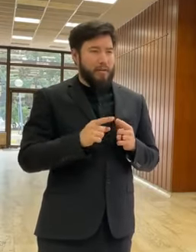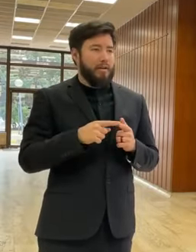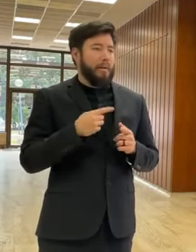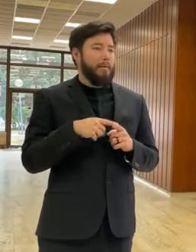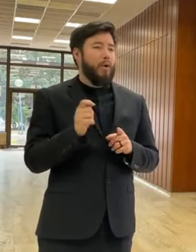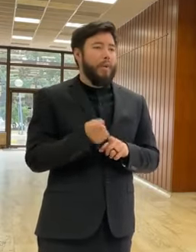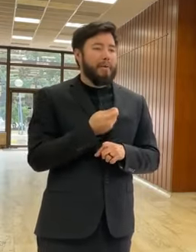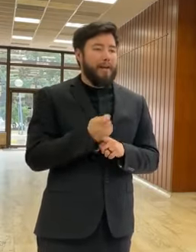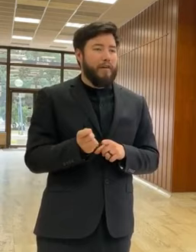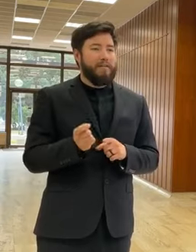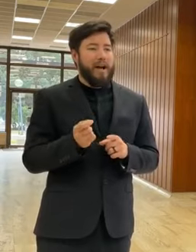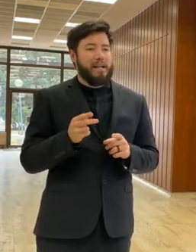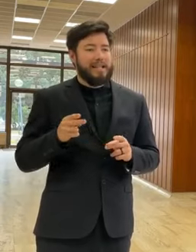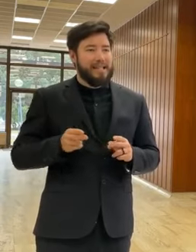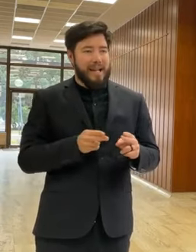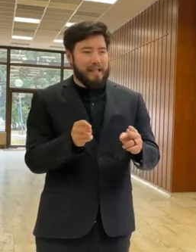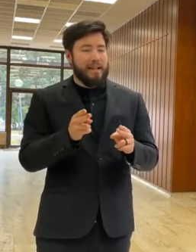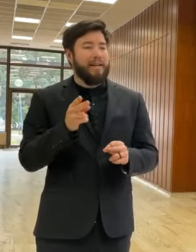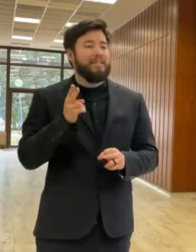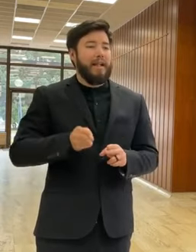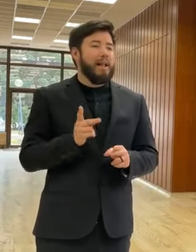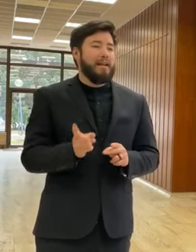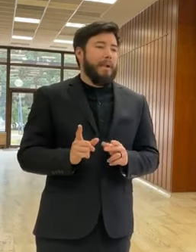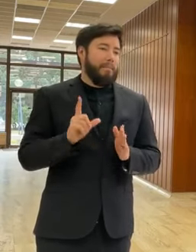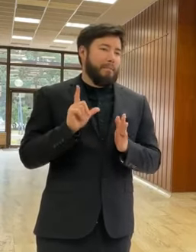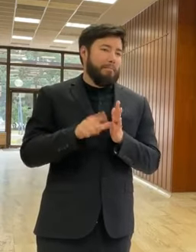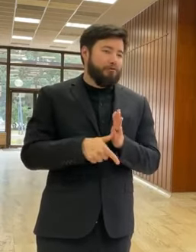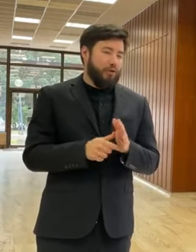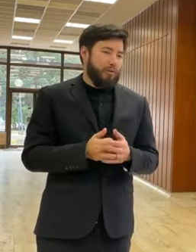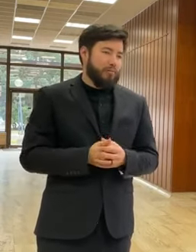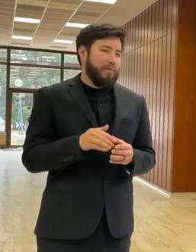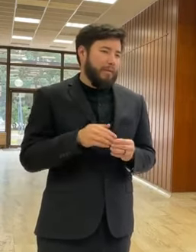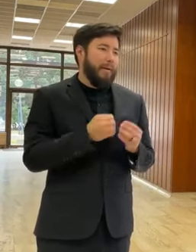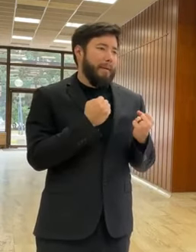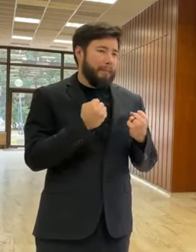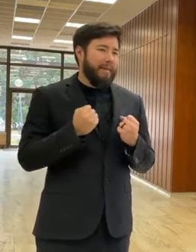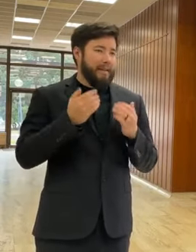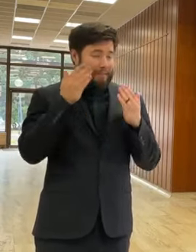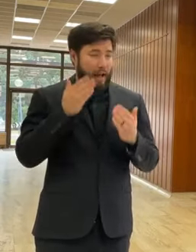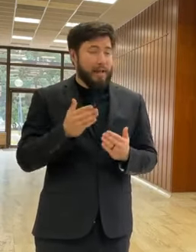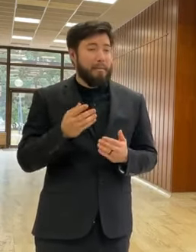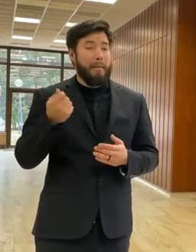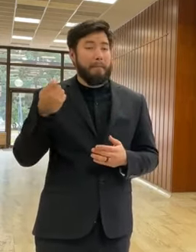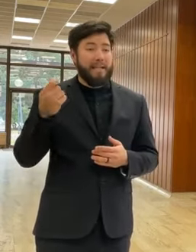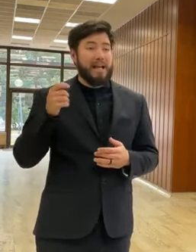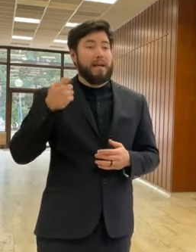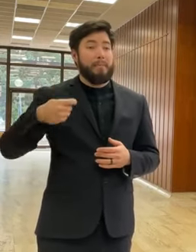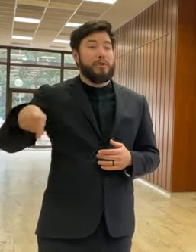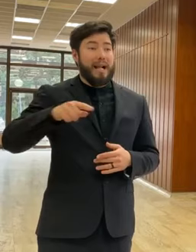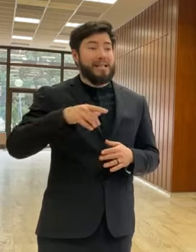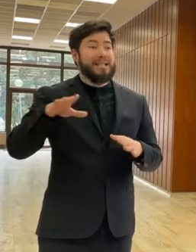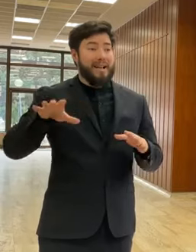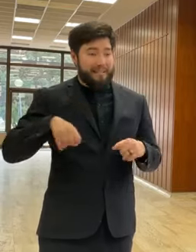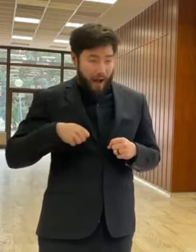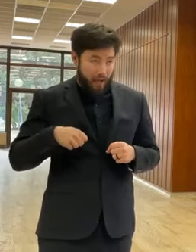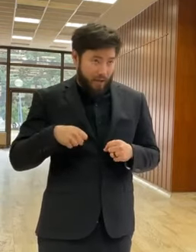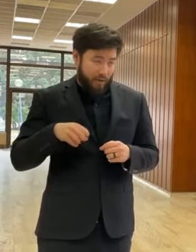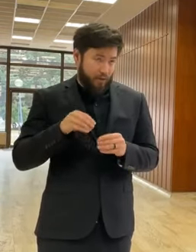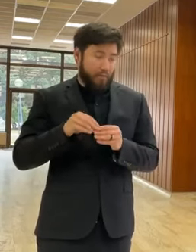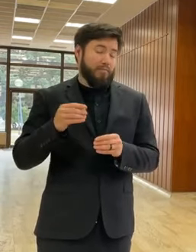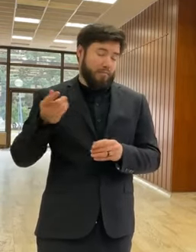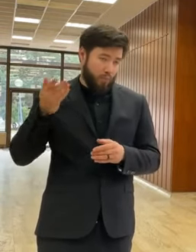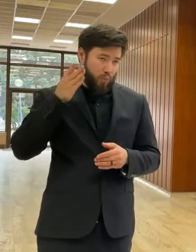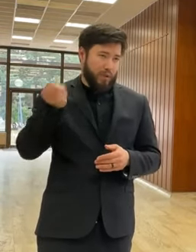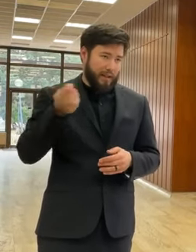tráte tak, aby tie vlaky nemeškali. Takže pevne veríme, že tie peniaze, ktoré nám poslanci schválili, zákonodárci,